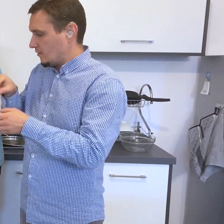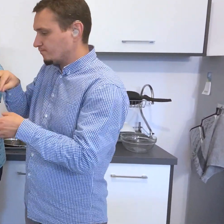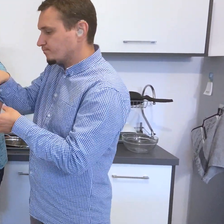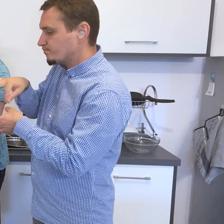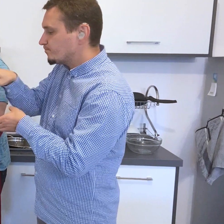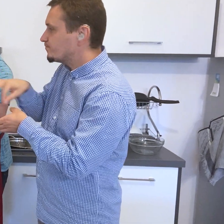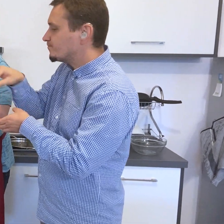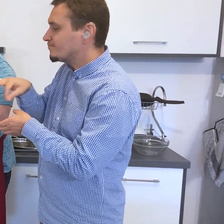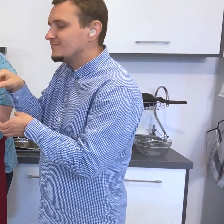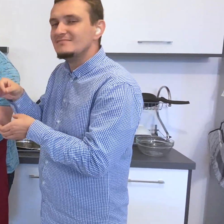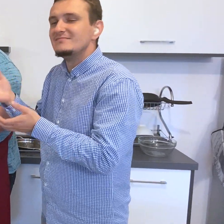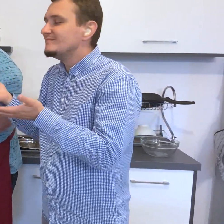przepięknie pachnie.